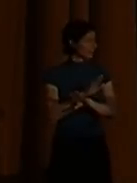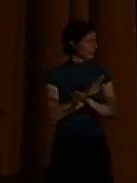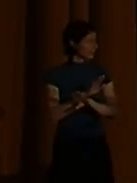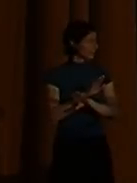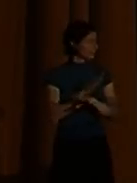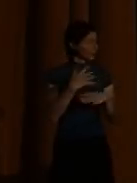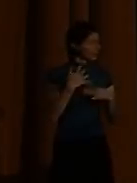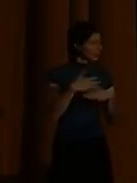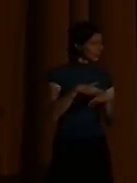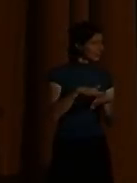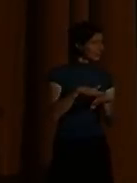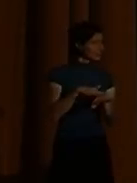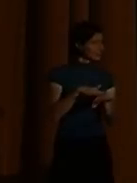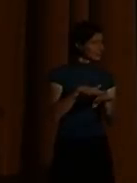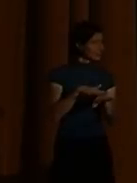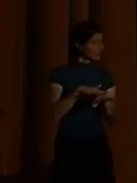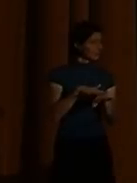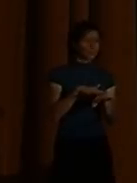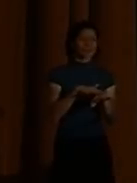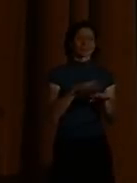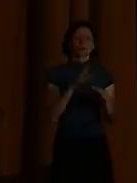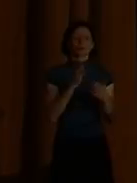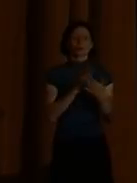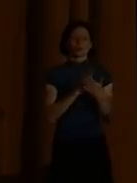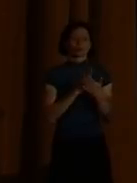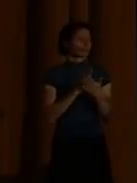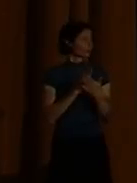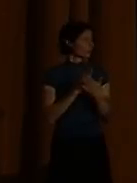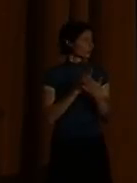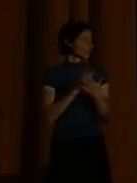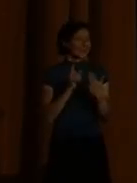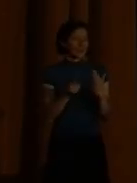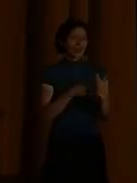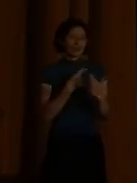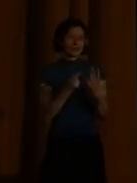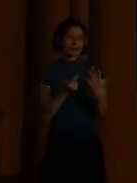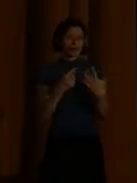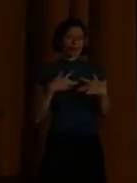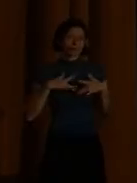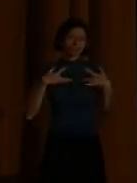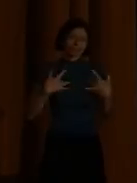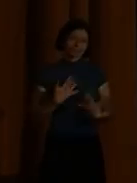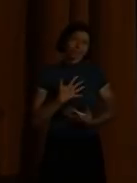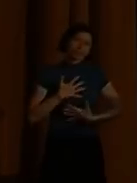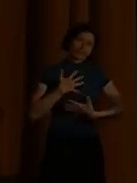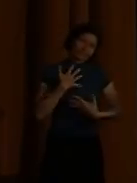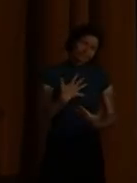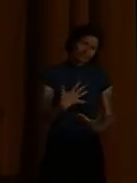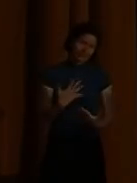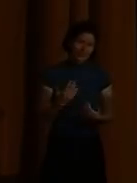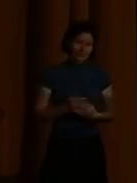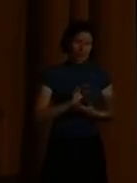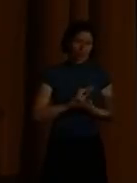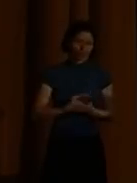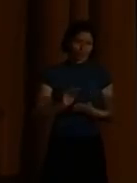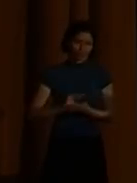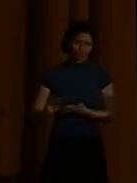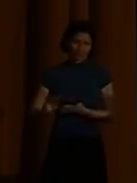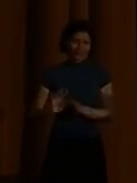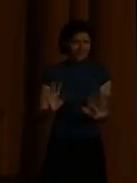Keine Gnade, sondern ein Recht. Wir